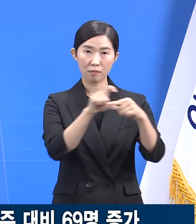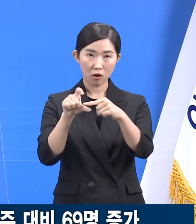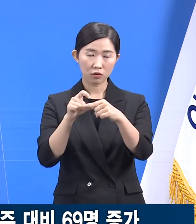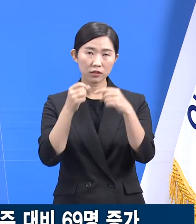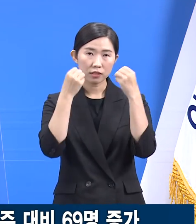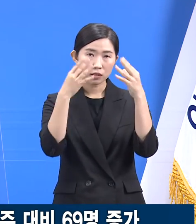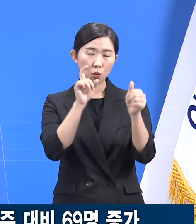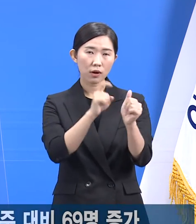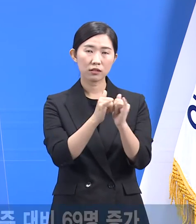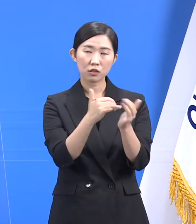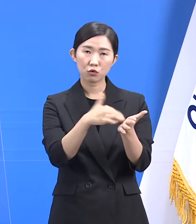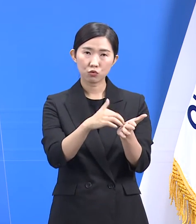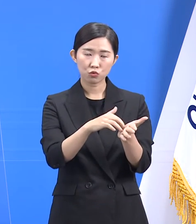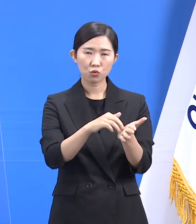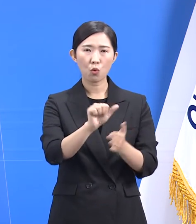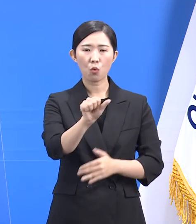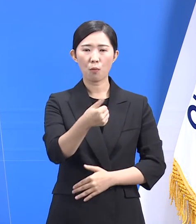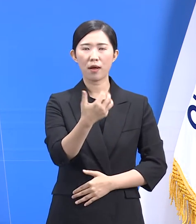수준입니다.